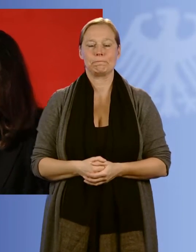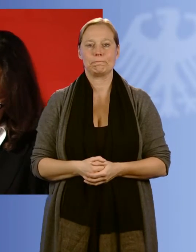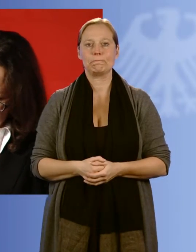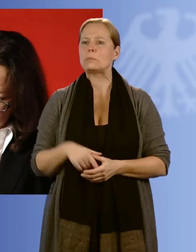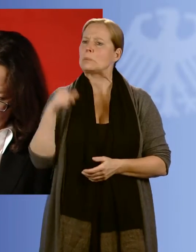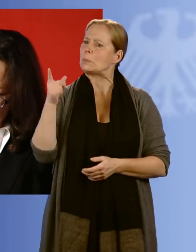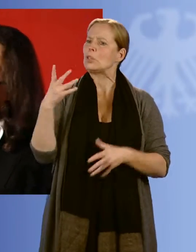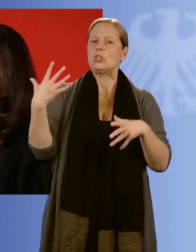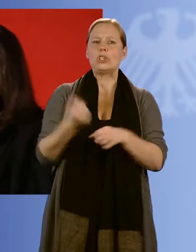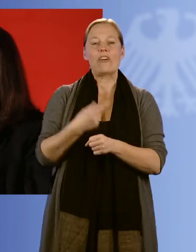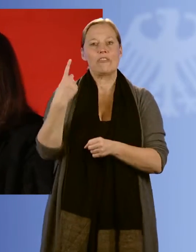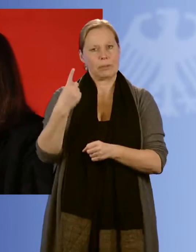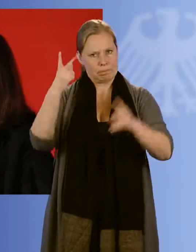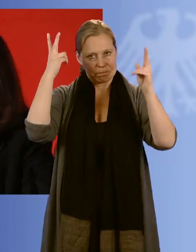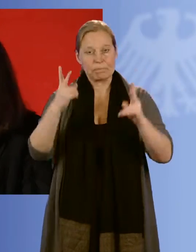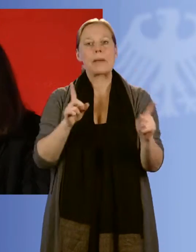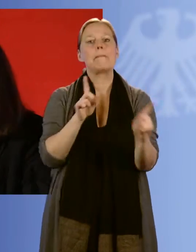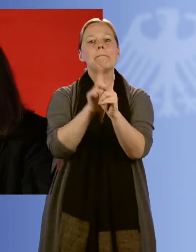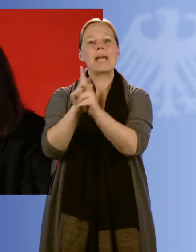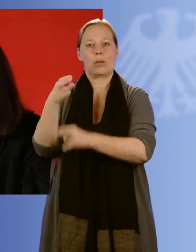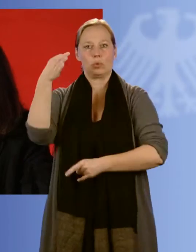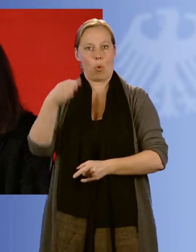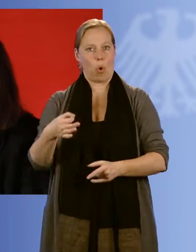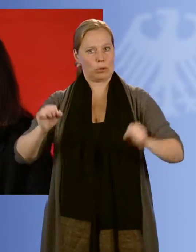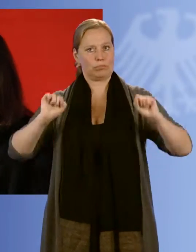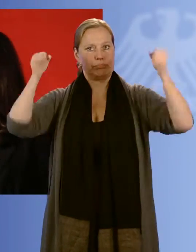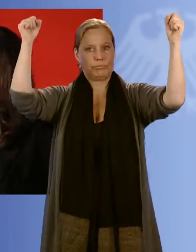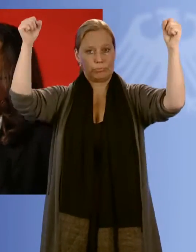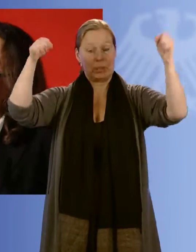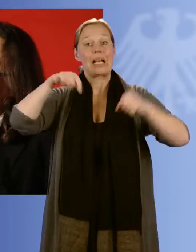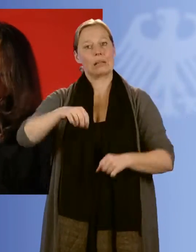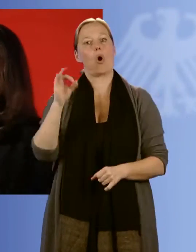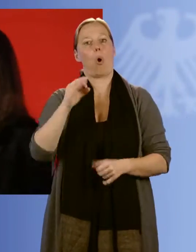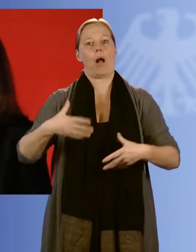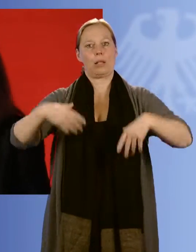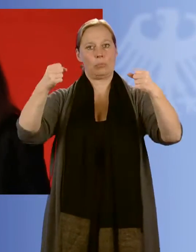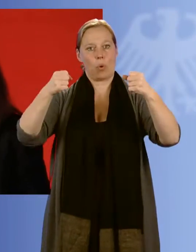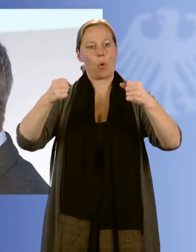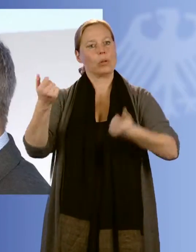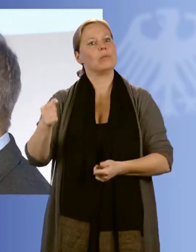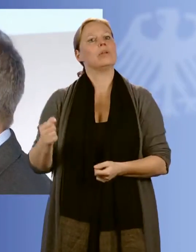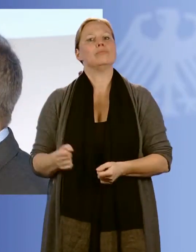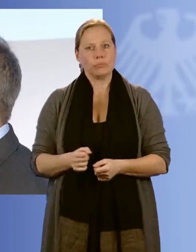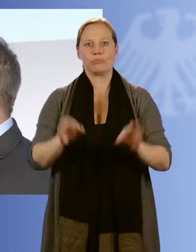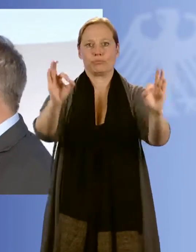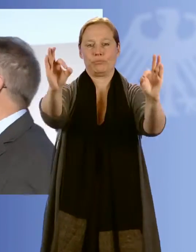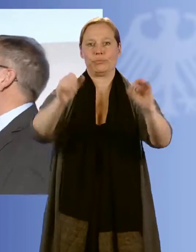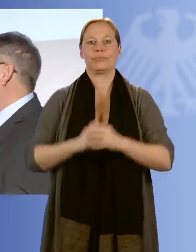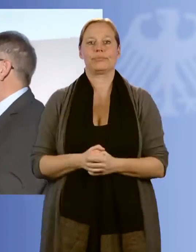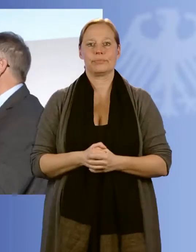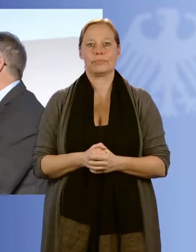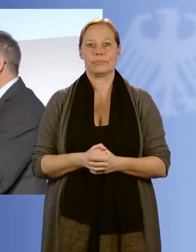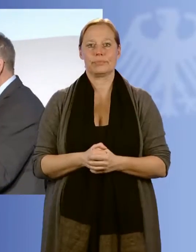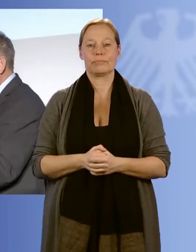Heimatstadt einen Ort der Begegnung geschaffen, der das Leben in Oranienburg lebenswerter macht. Der Verdienstorden der